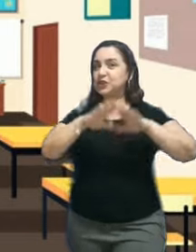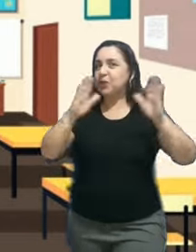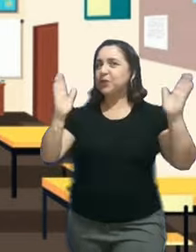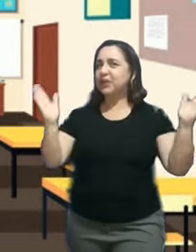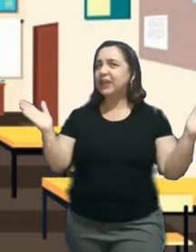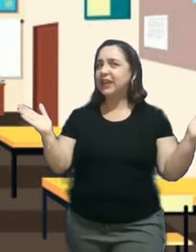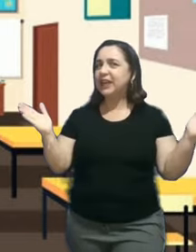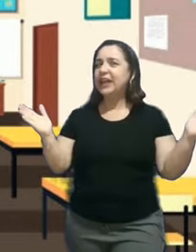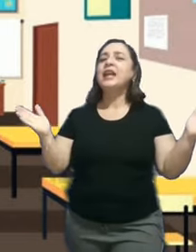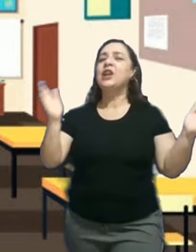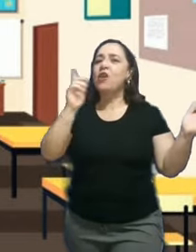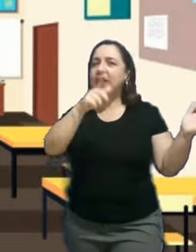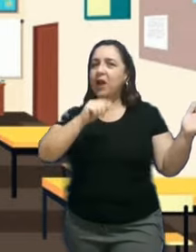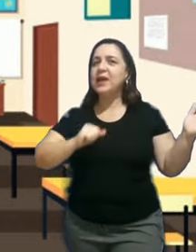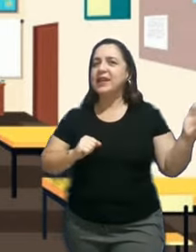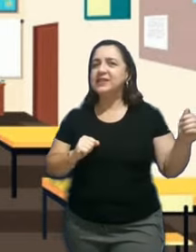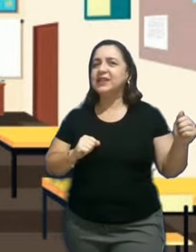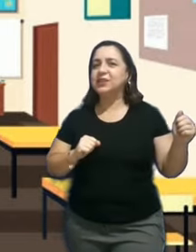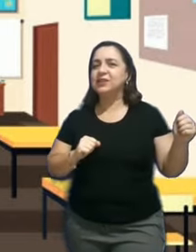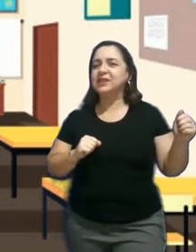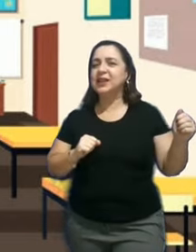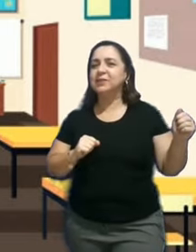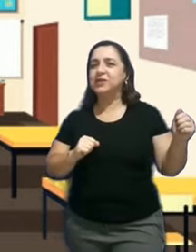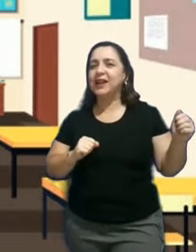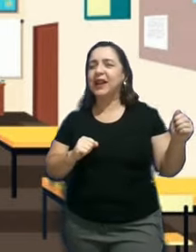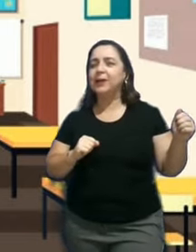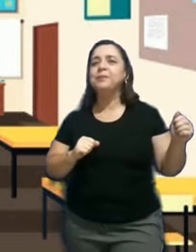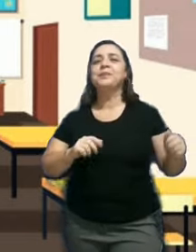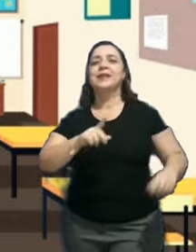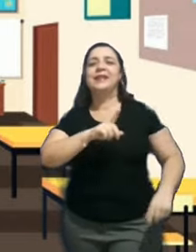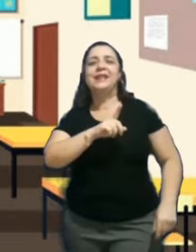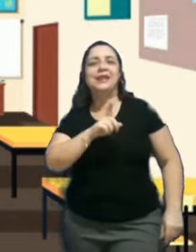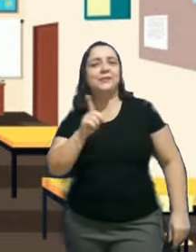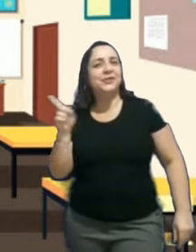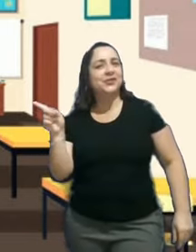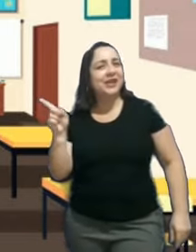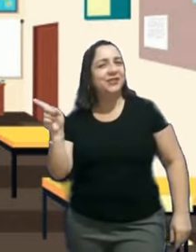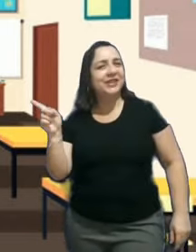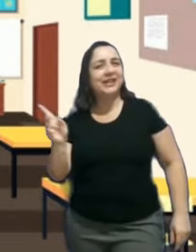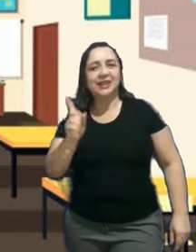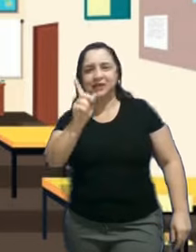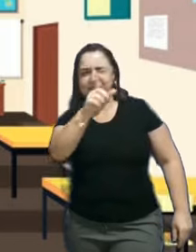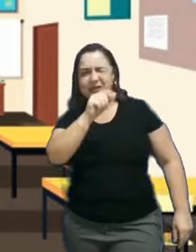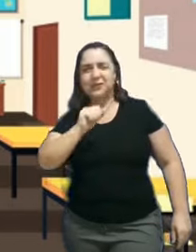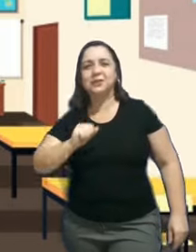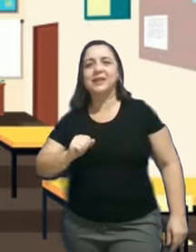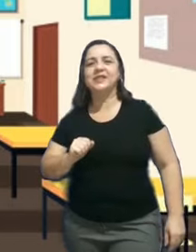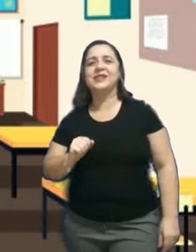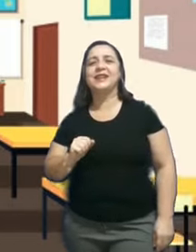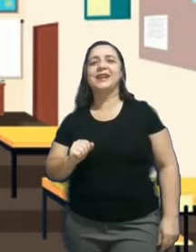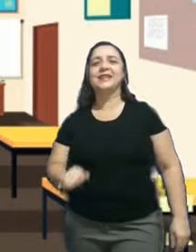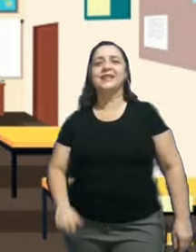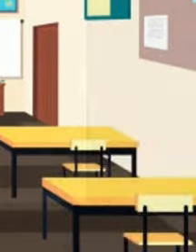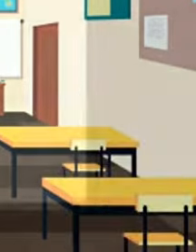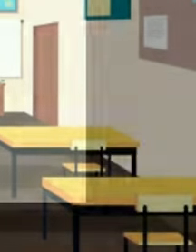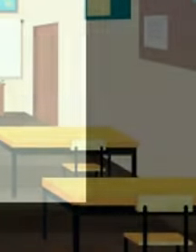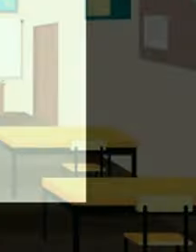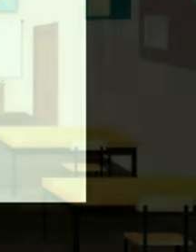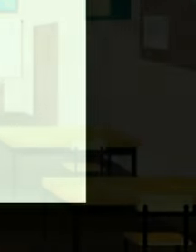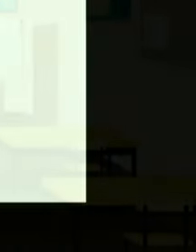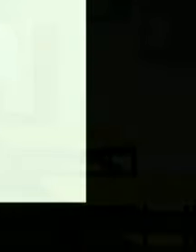sobre o que? Local é esse que nós iremos falar depois da vinheta. Vocês contam para a tia.